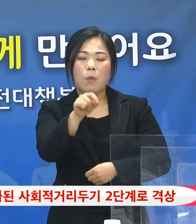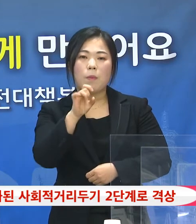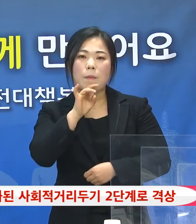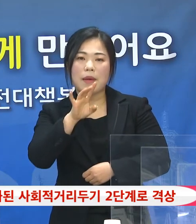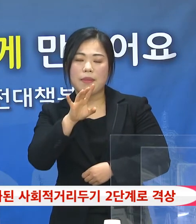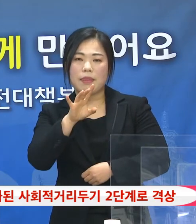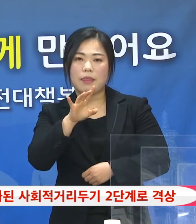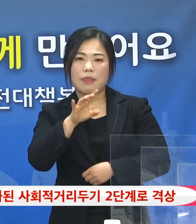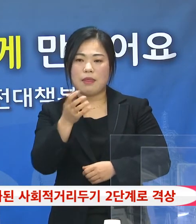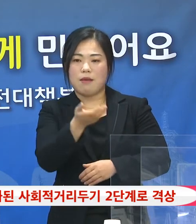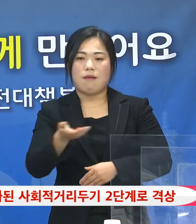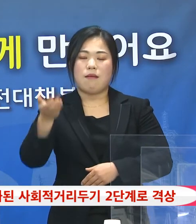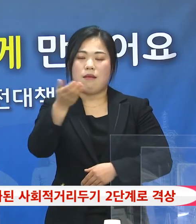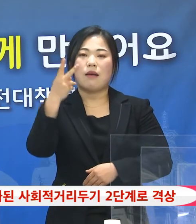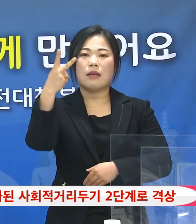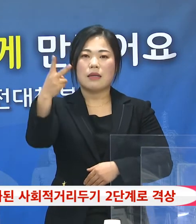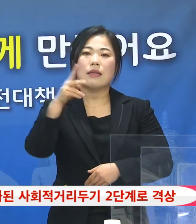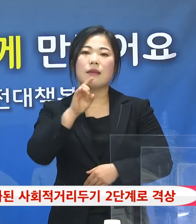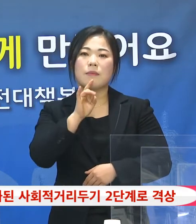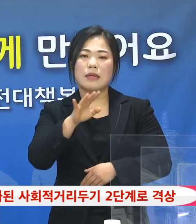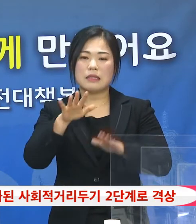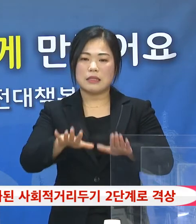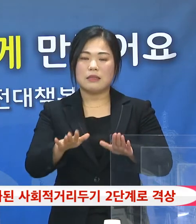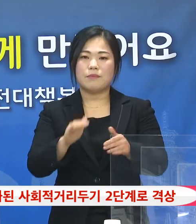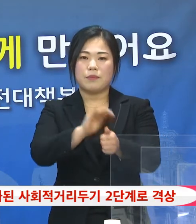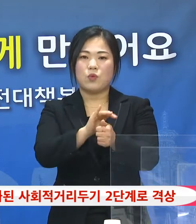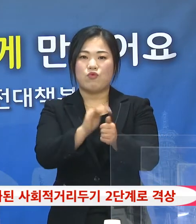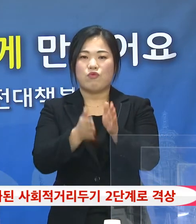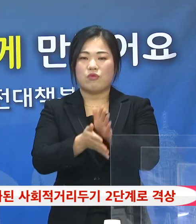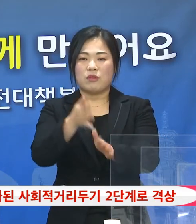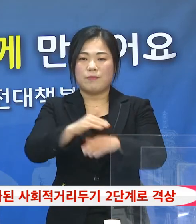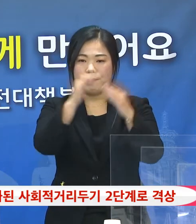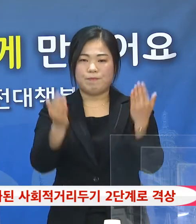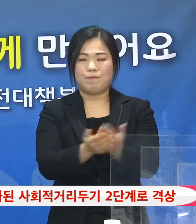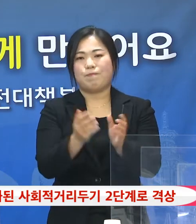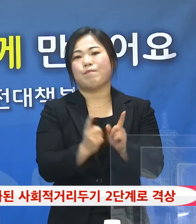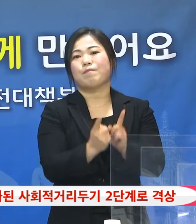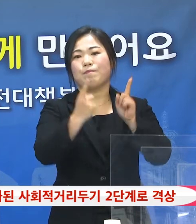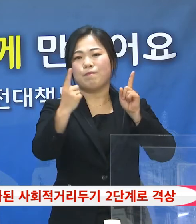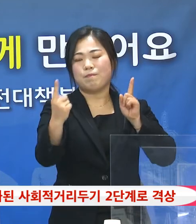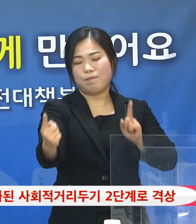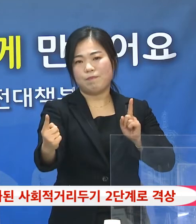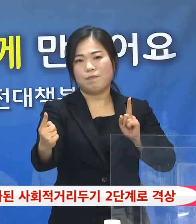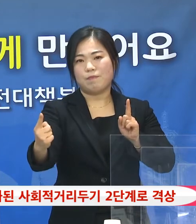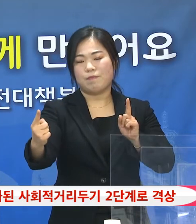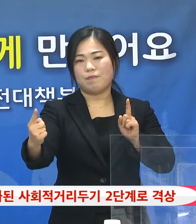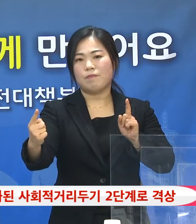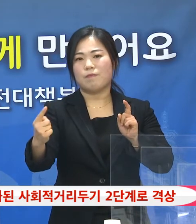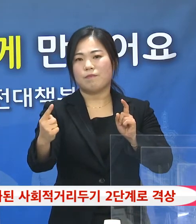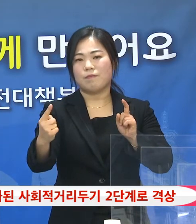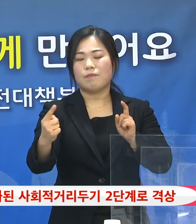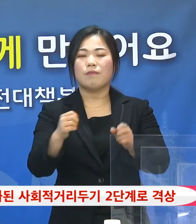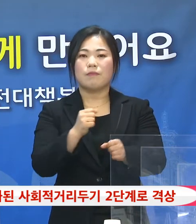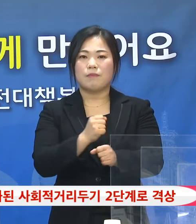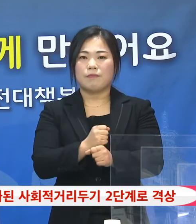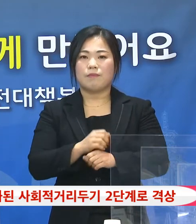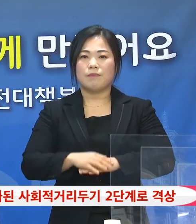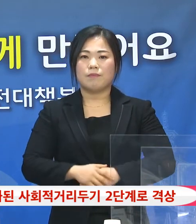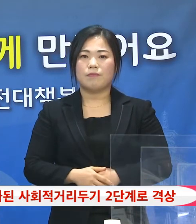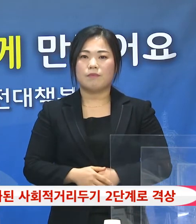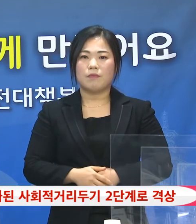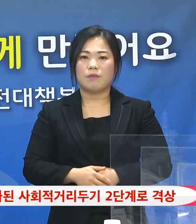강화된 사회적 거리 두기 2단계를 전 지역으로 확대하는 내용이 되겠습니다. 이에 대한 브리핑을 드리겠습니다.